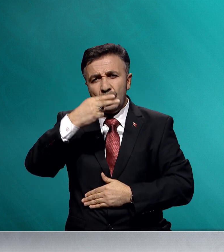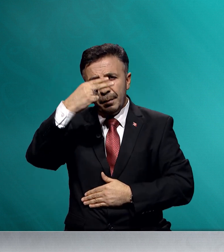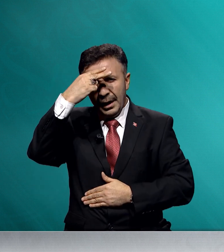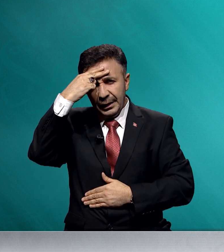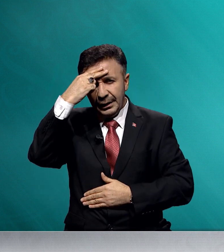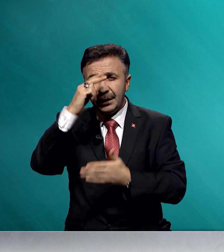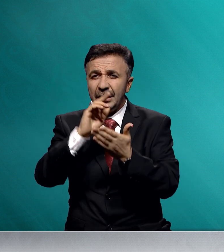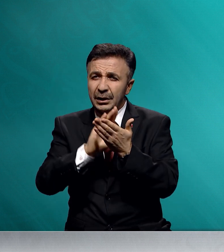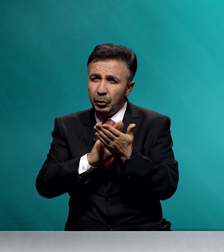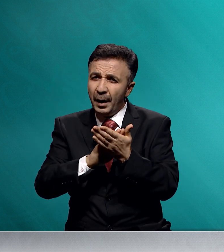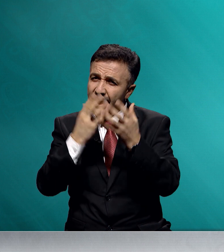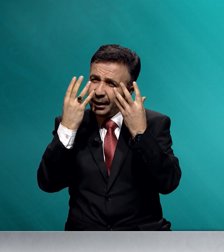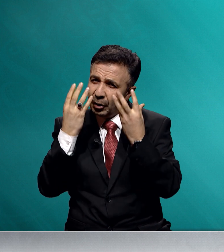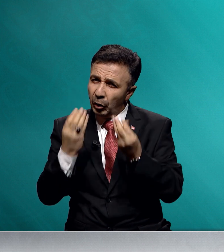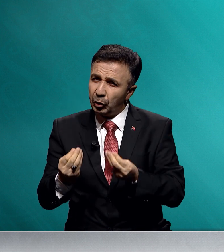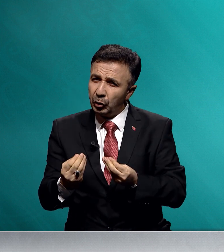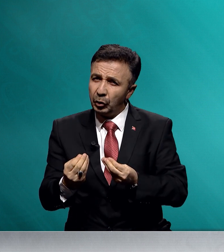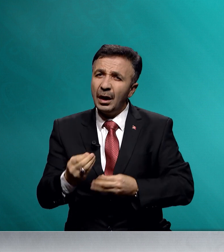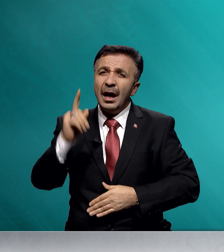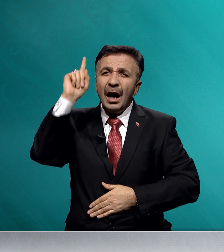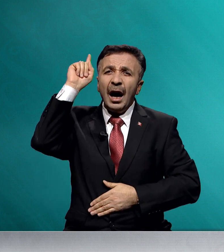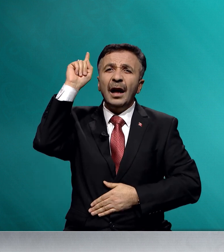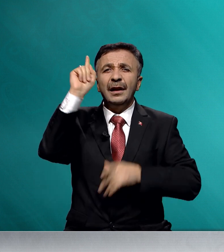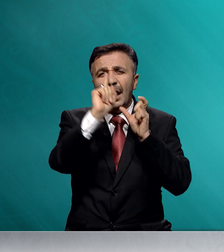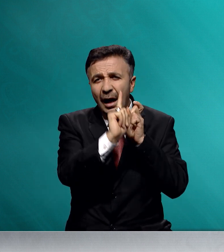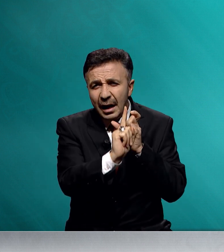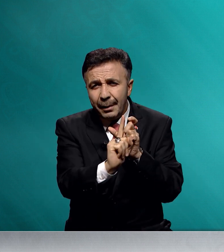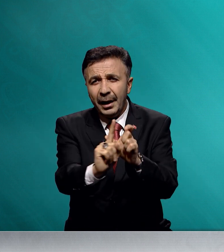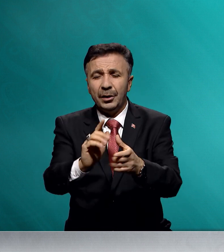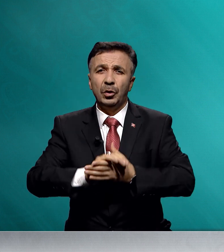Cumanız mübarek olsun. Allah'a emanet olun.